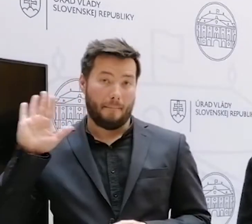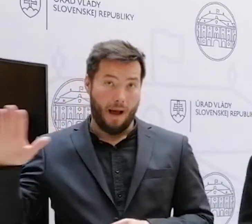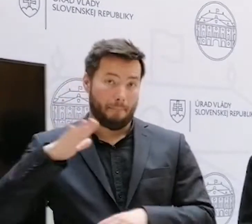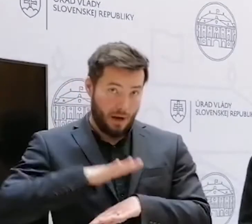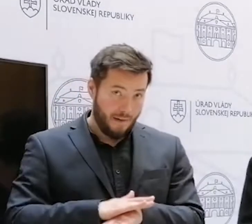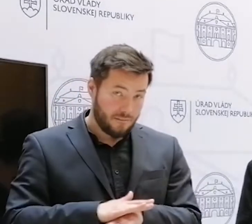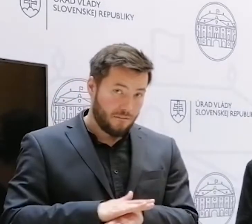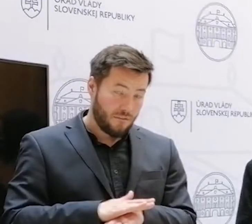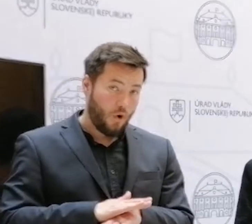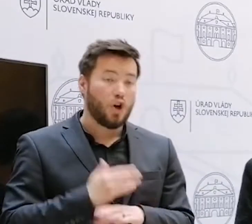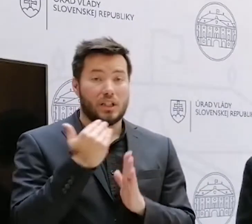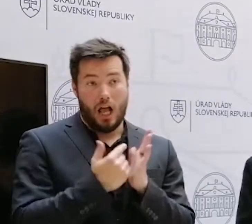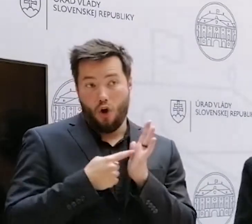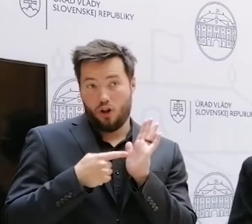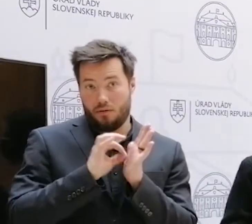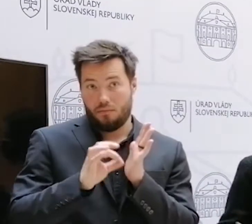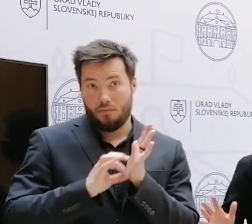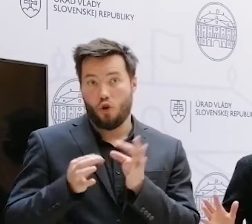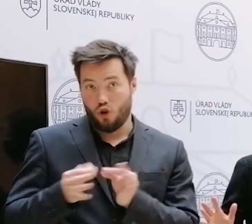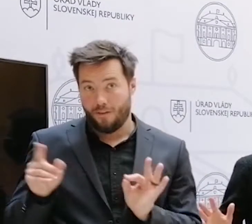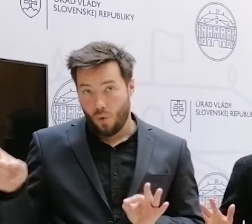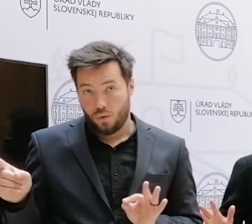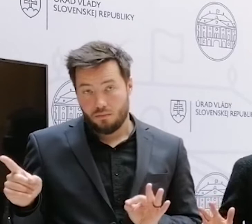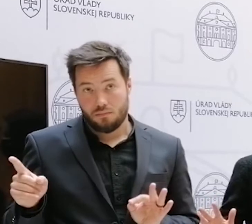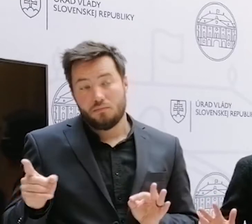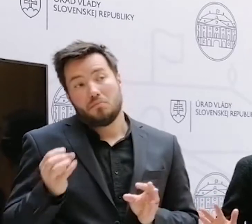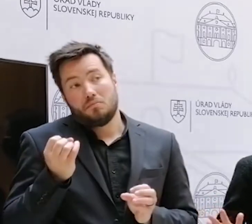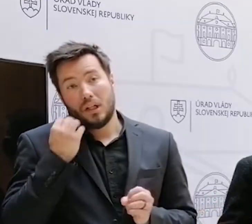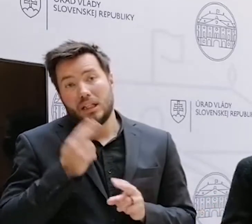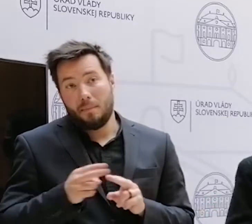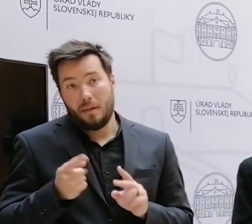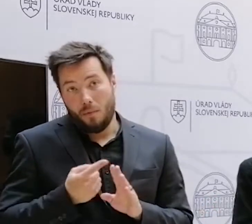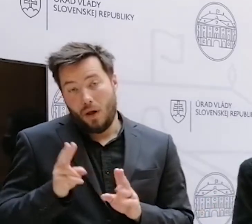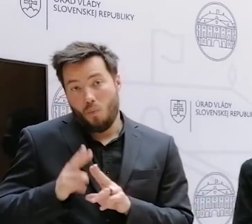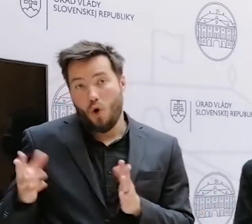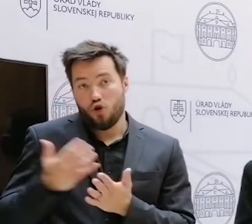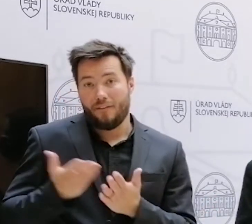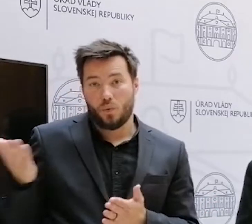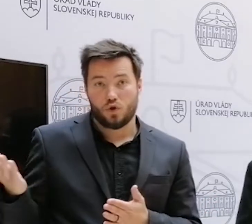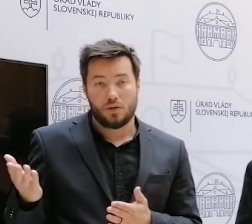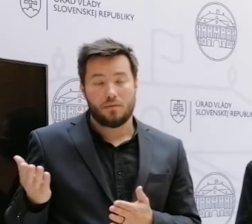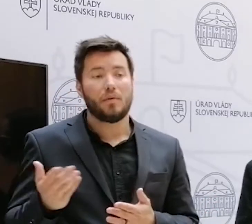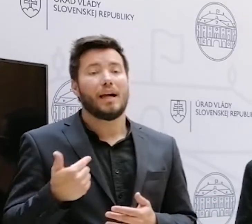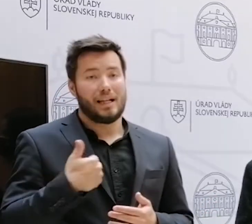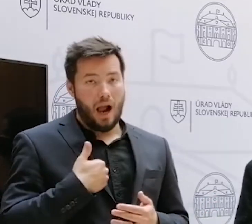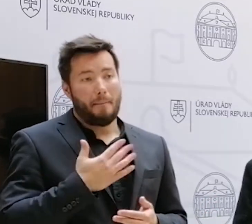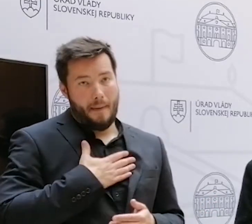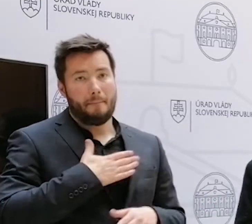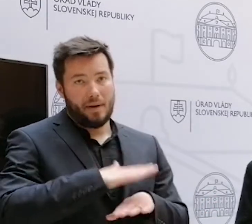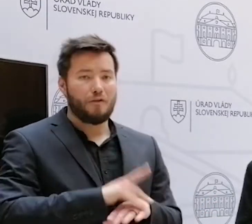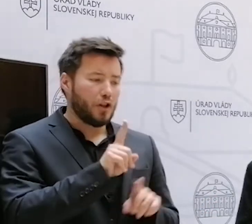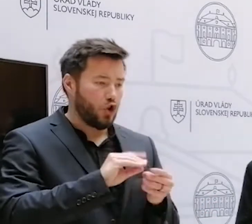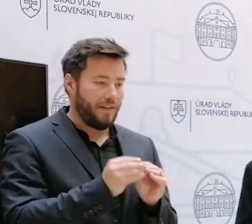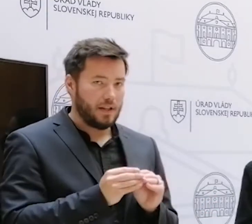danej veci a zákon mu to umožňuje, tak samozrejme, ak boli splnené podmienky, môže to využiť. Ja mám takéto oprávnenie